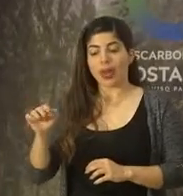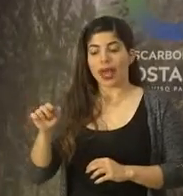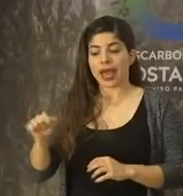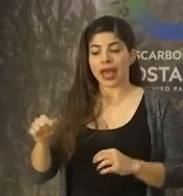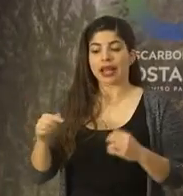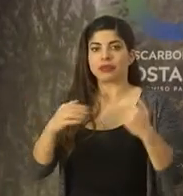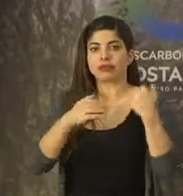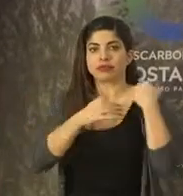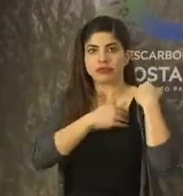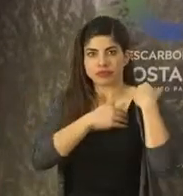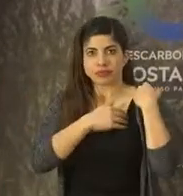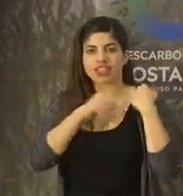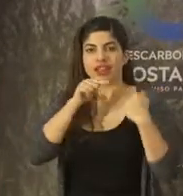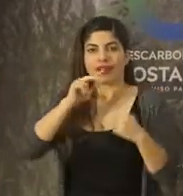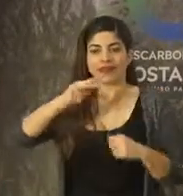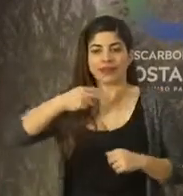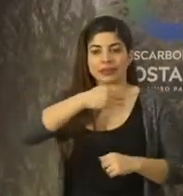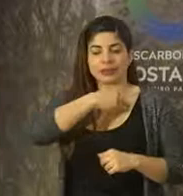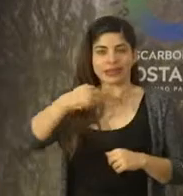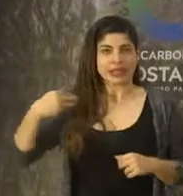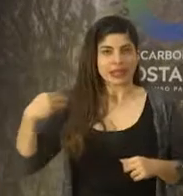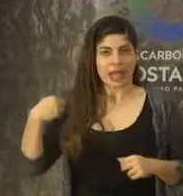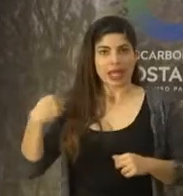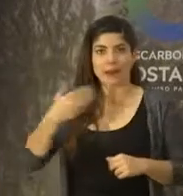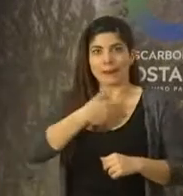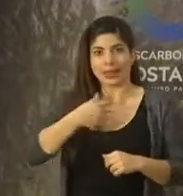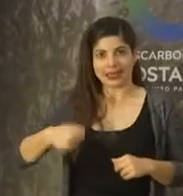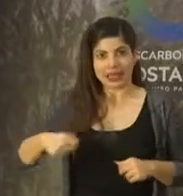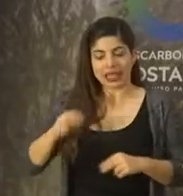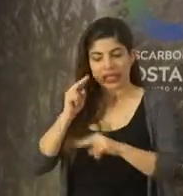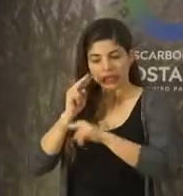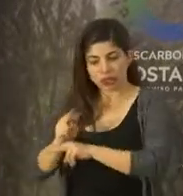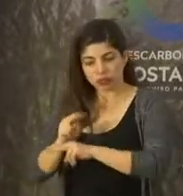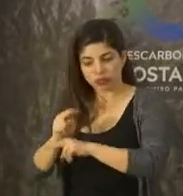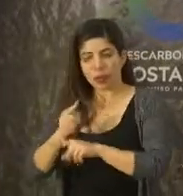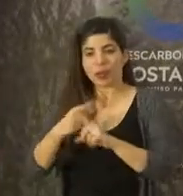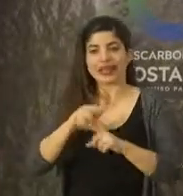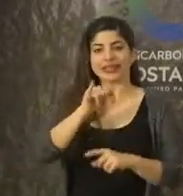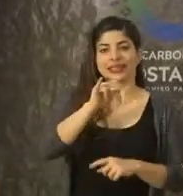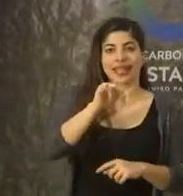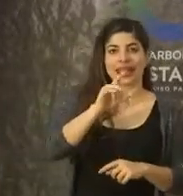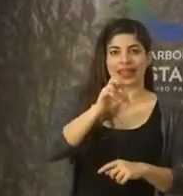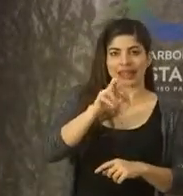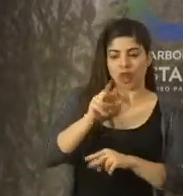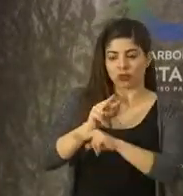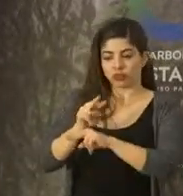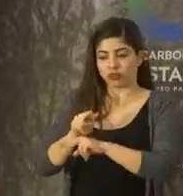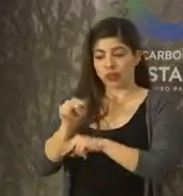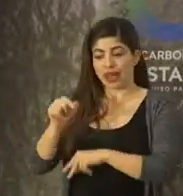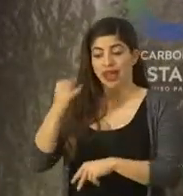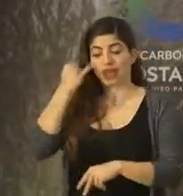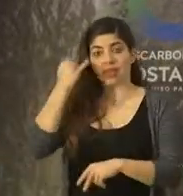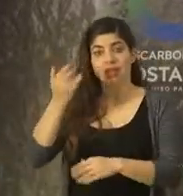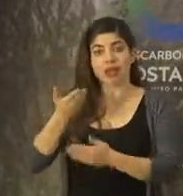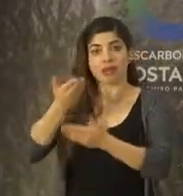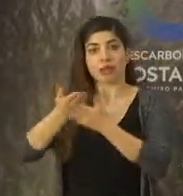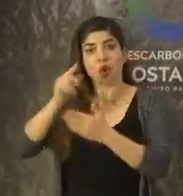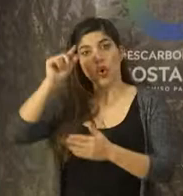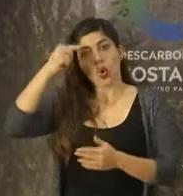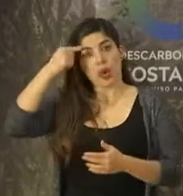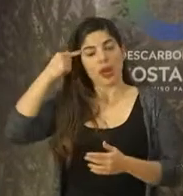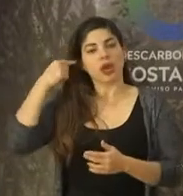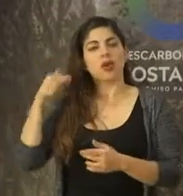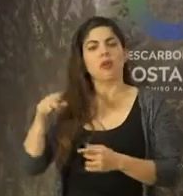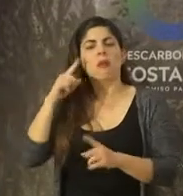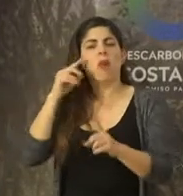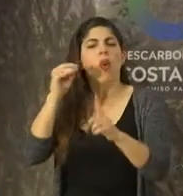de su seguimiento por parte del Viceministerio de la Presidencia y del INDER. Esta es una iniciativa del Gobierno de la República implementada con